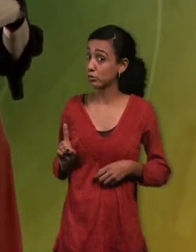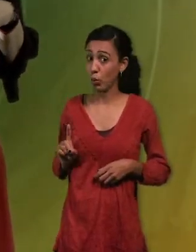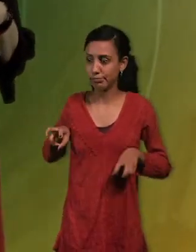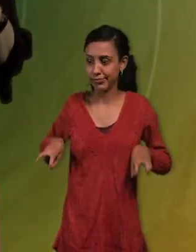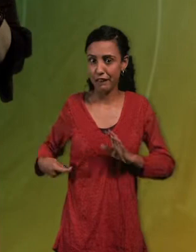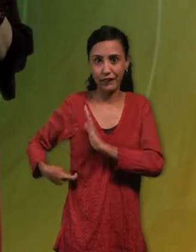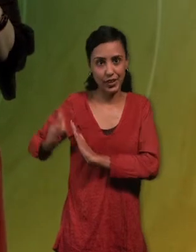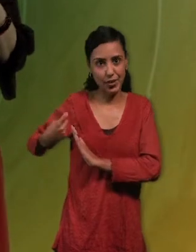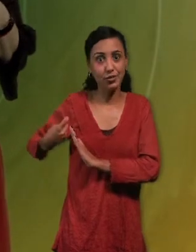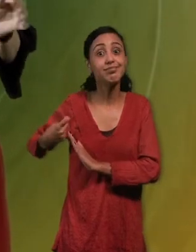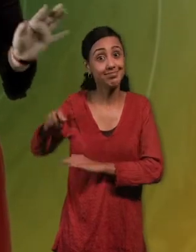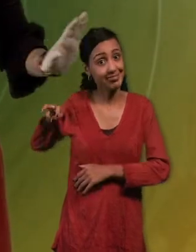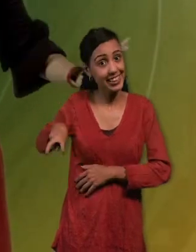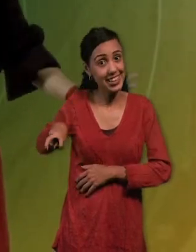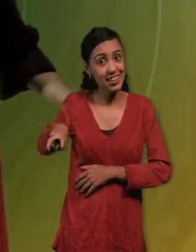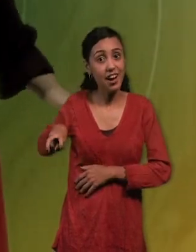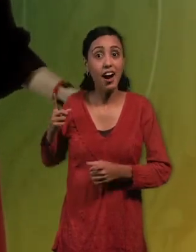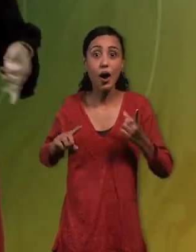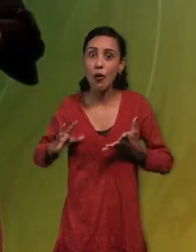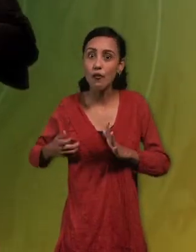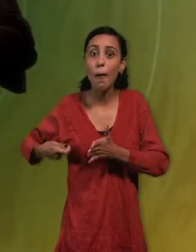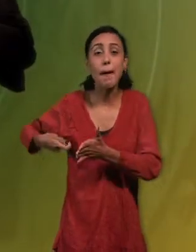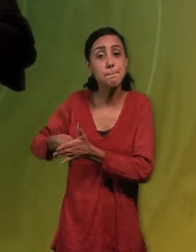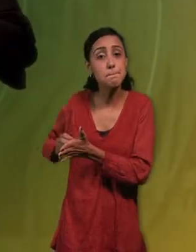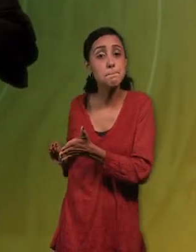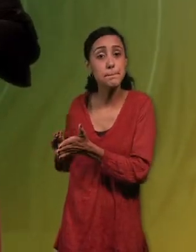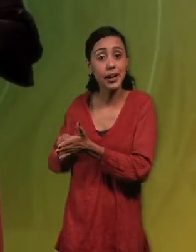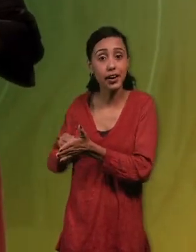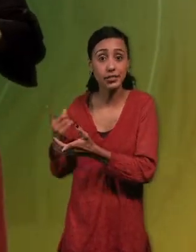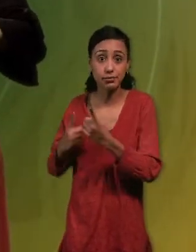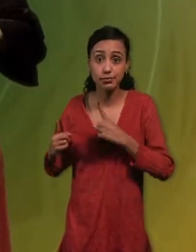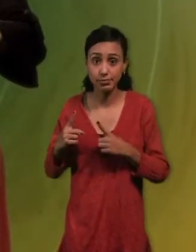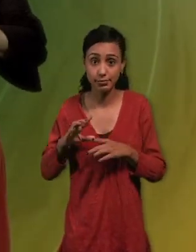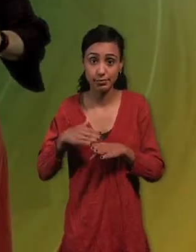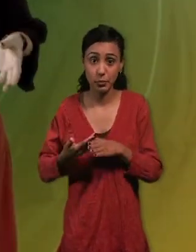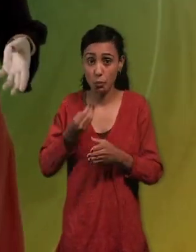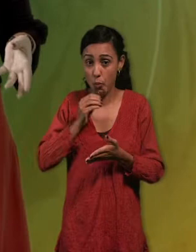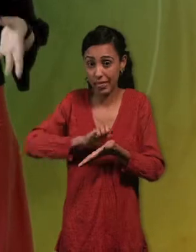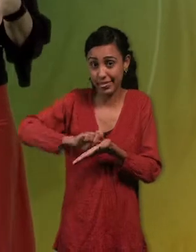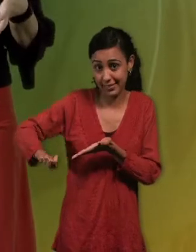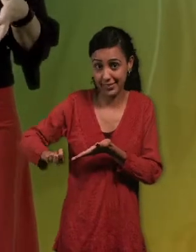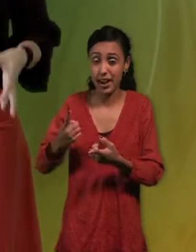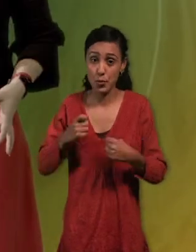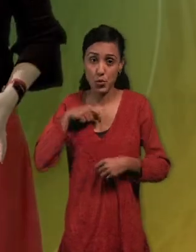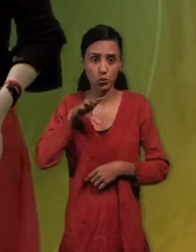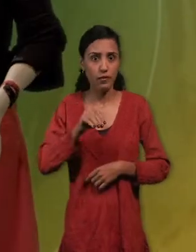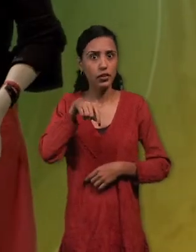Esas sillas deben estar pegadas de alguna forma, con una cinta adhesiva que podamos retirar luego, porque si yo estoy hablando aquí y no es